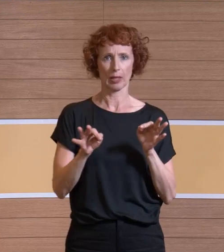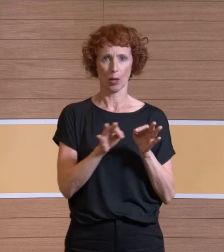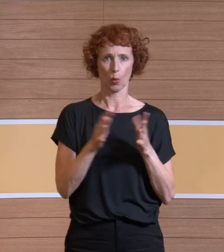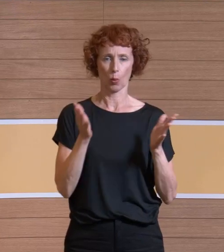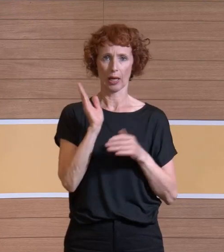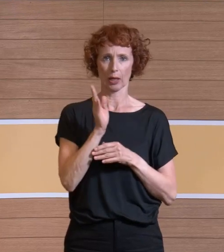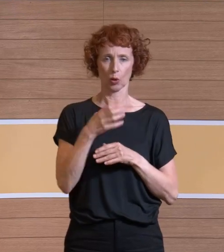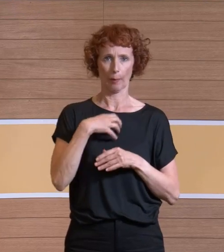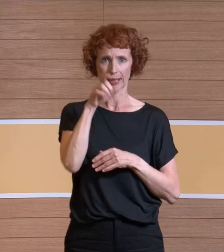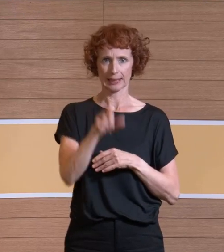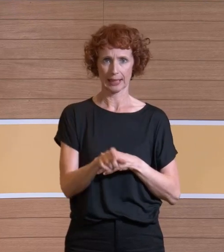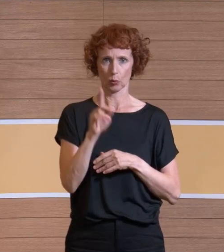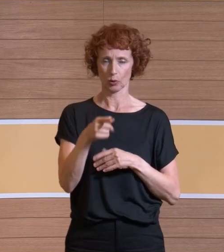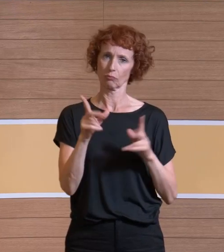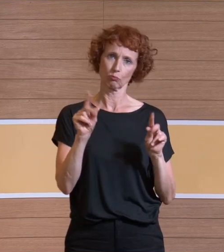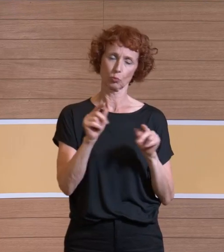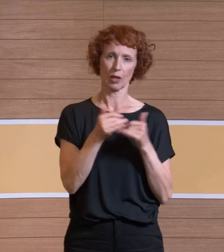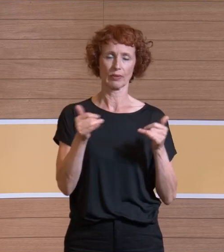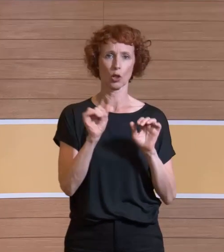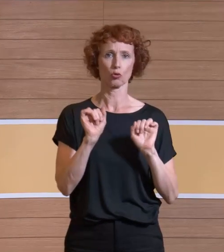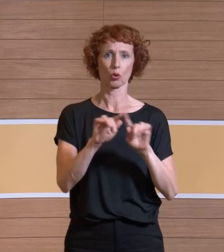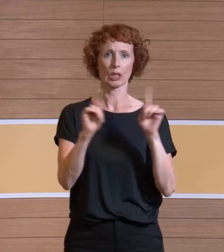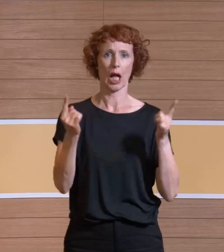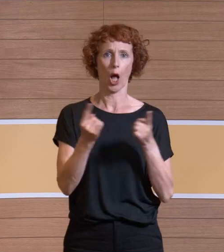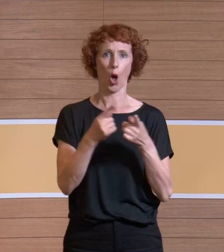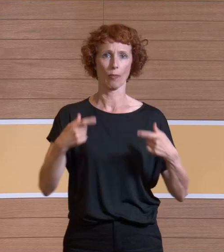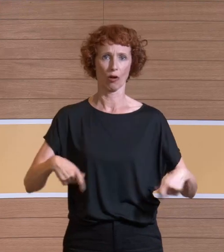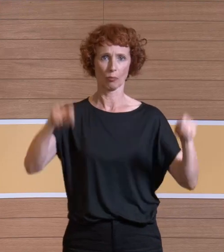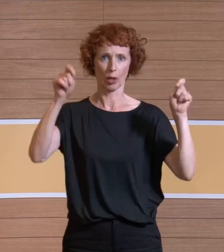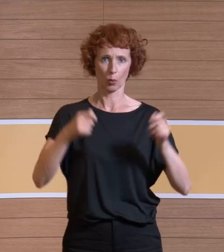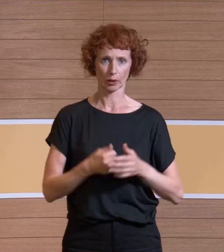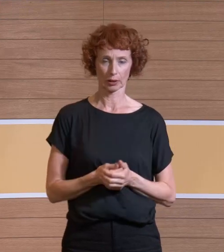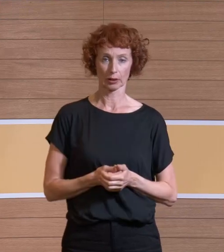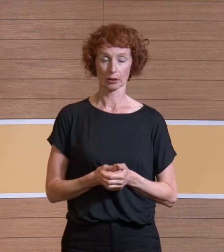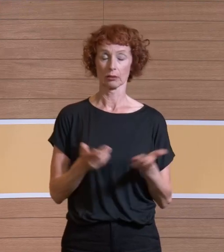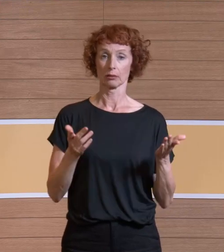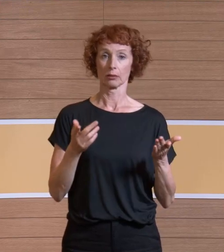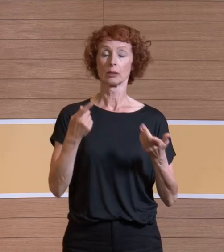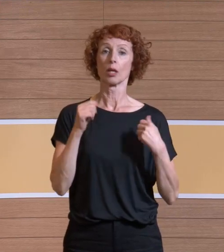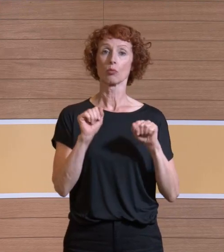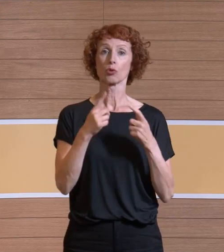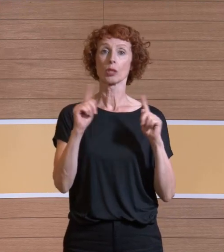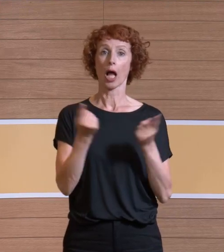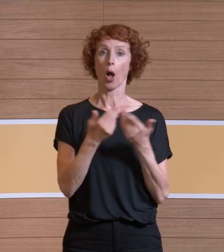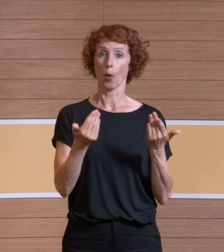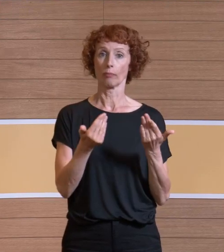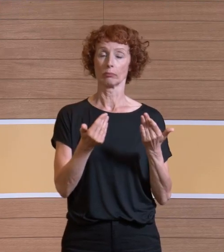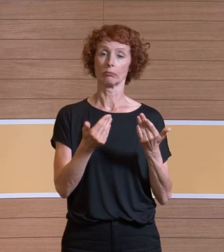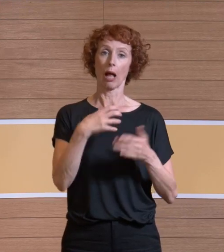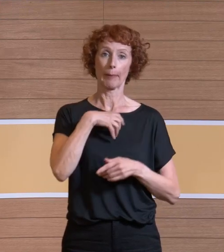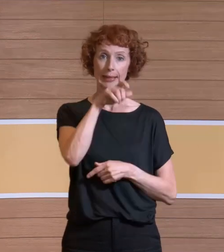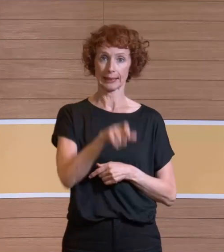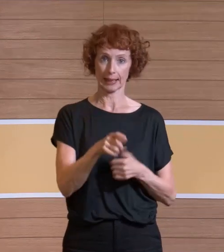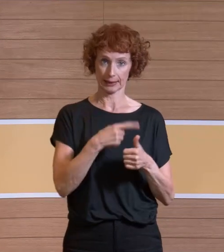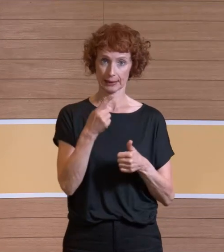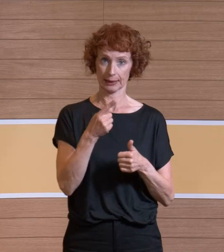und bildet so einen Schutzraum. In diesem Schutzraum befindet sich nicht nur der Patient, sondern auch das